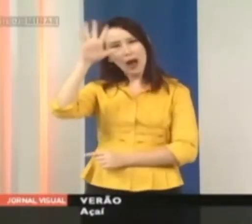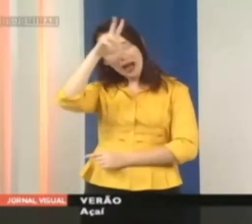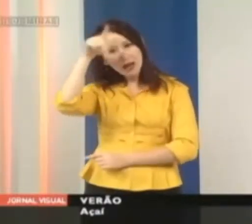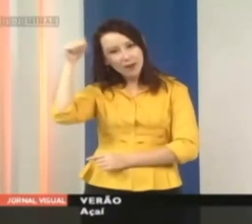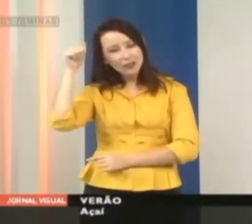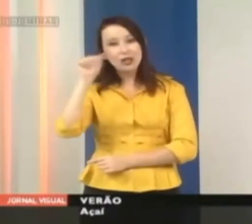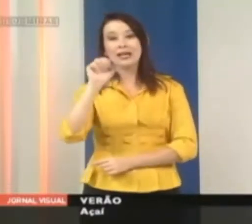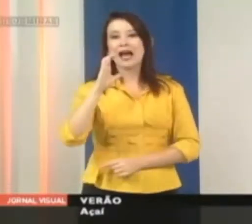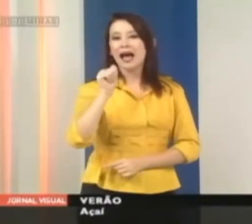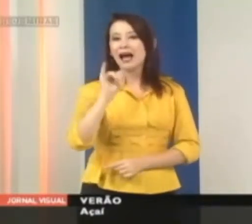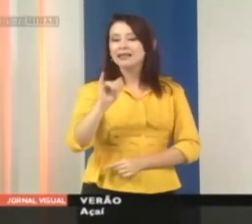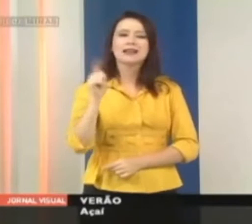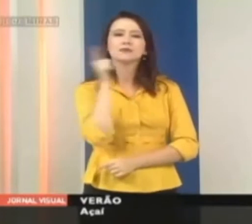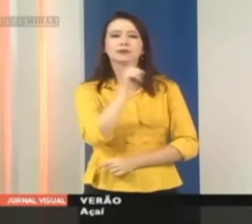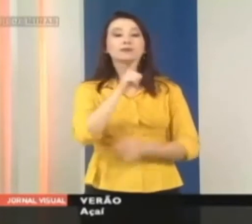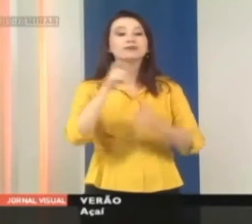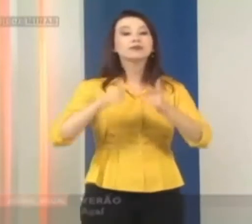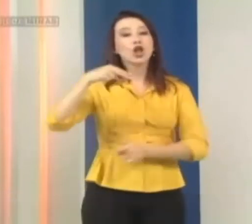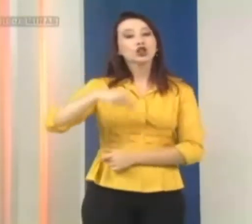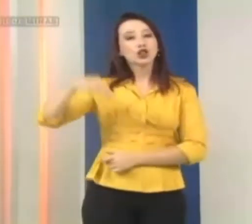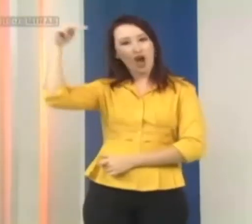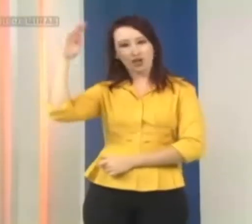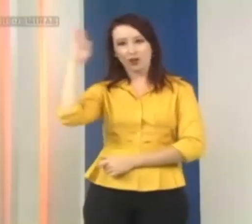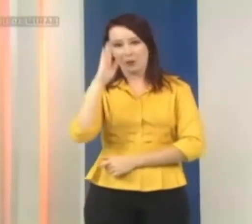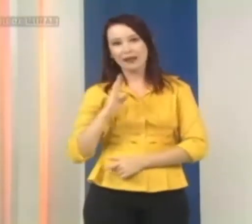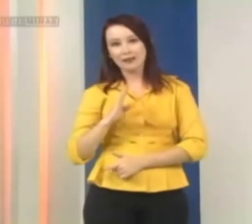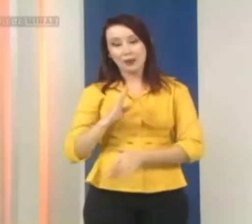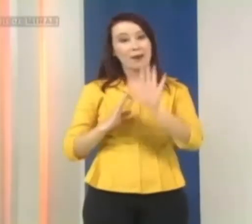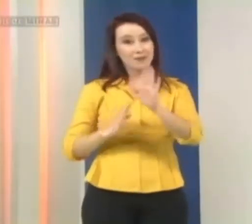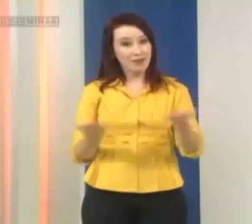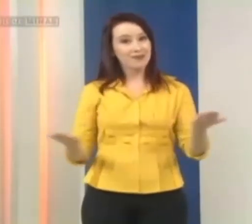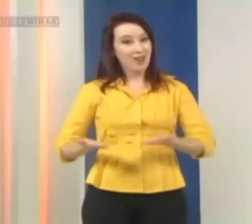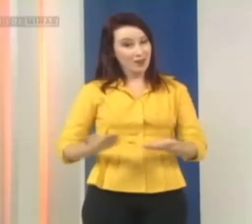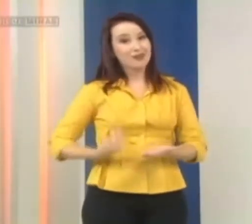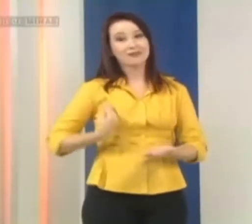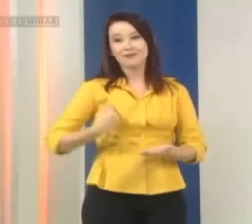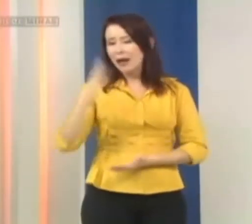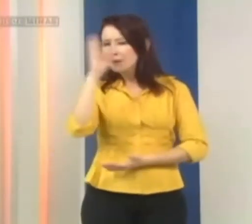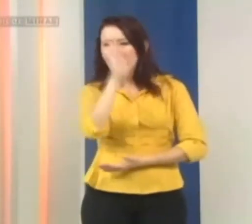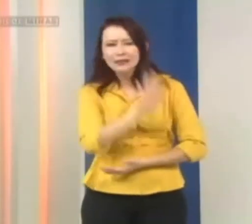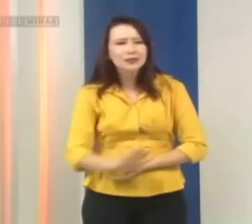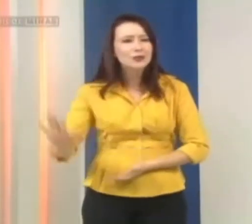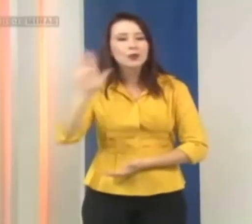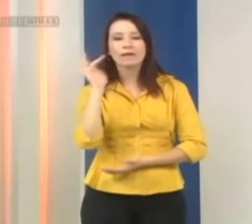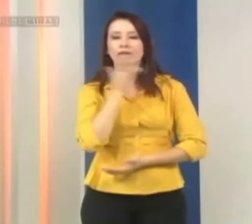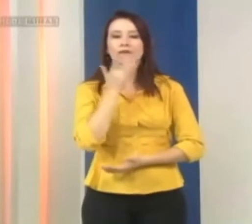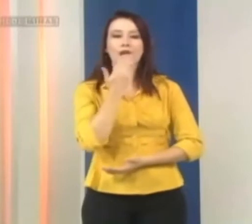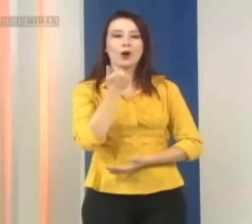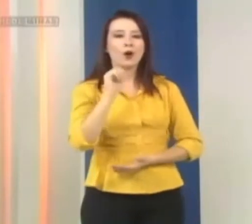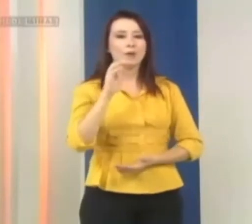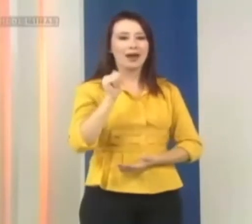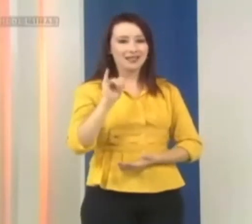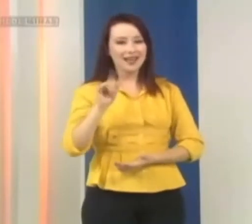alimento tradicional no norte do país. Hoje é apreciada praticamente em todo o Brasil, como mostra a